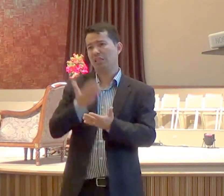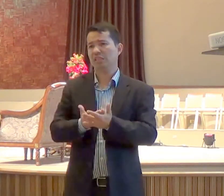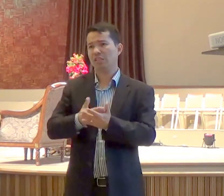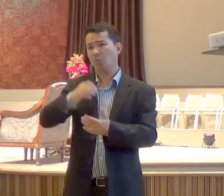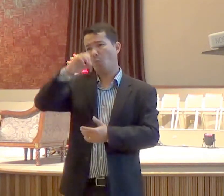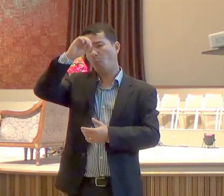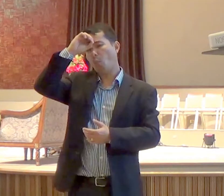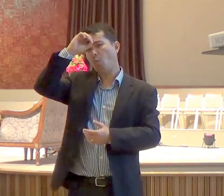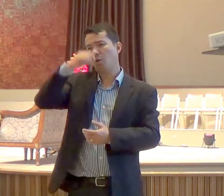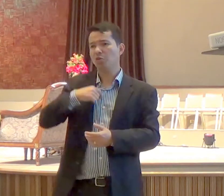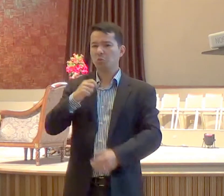legalista,